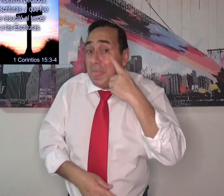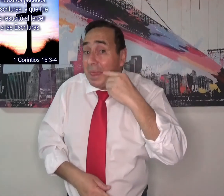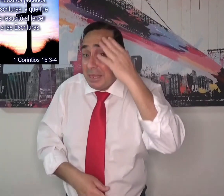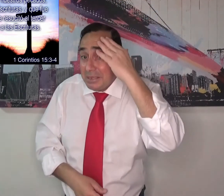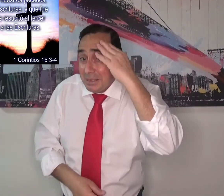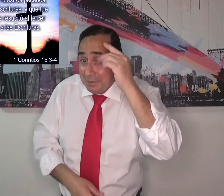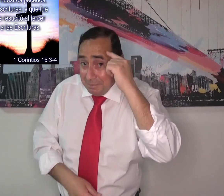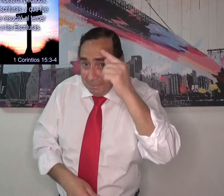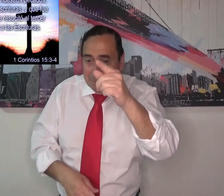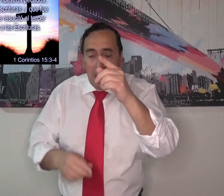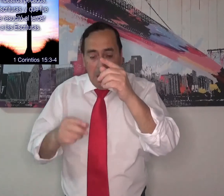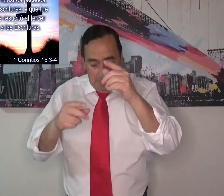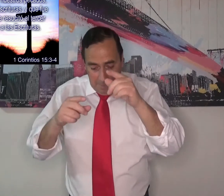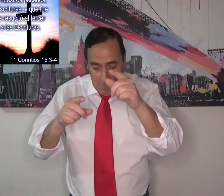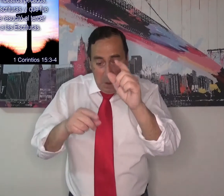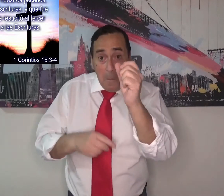resucitó en el tercer día.